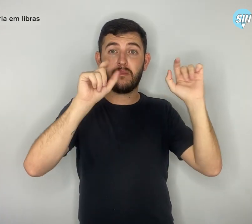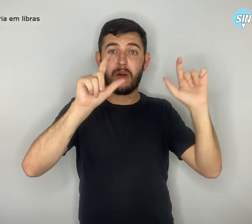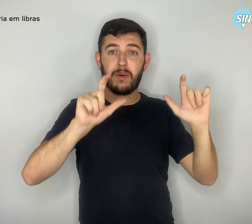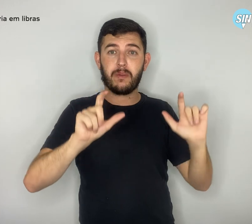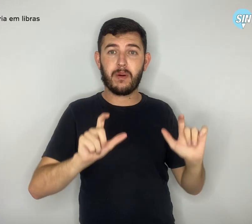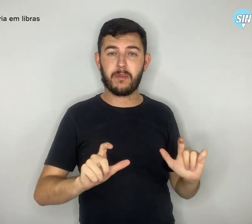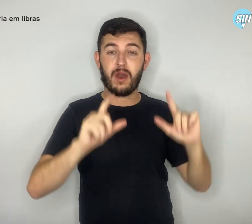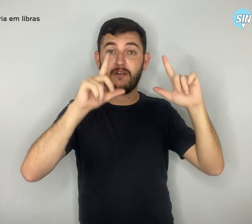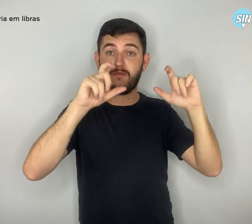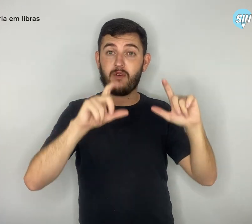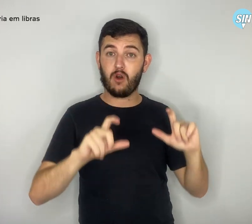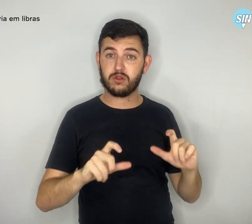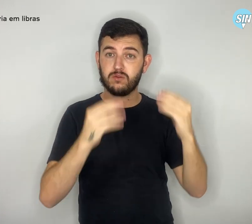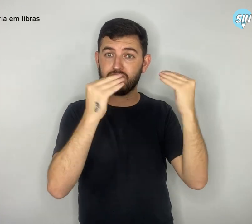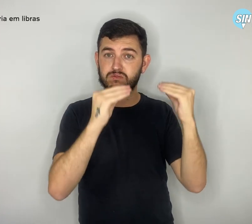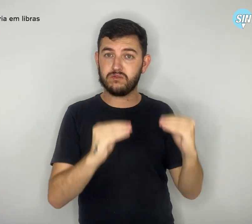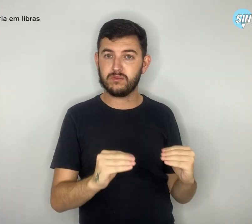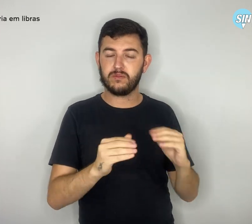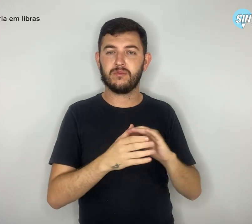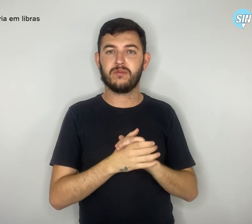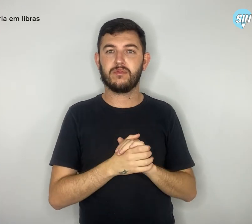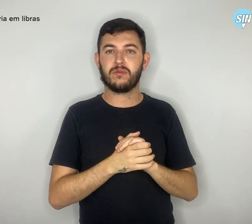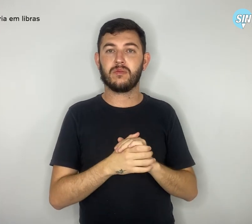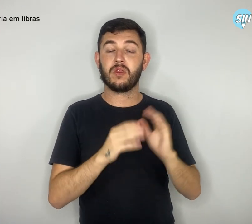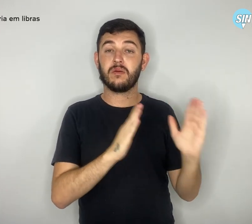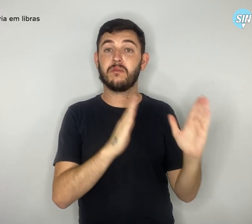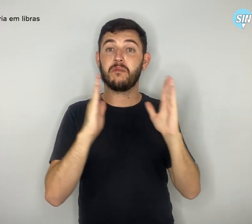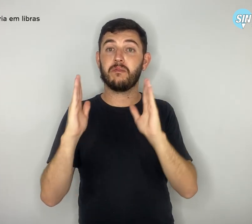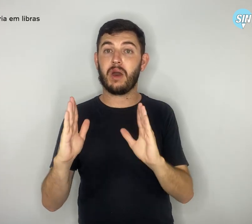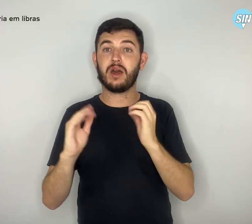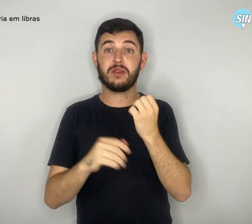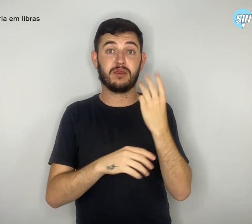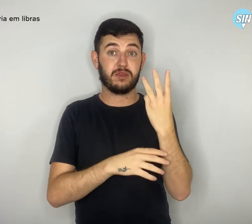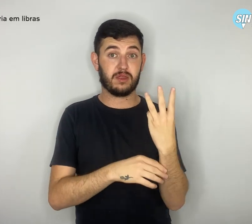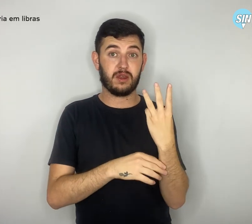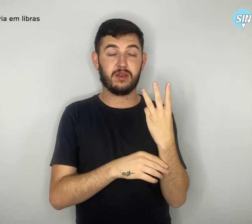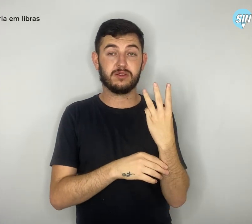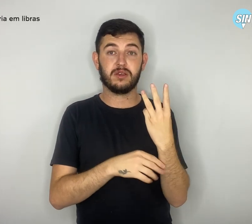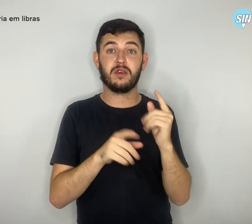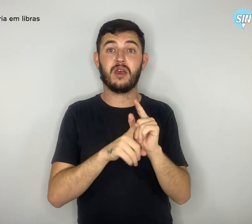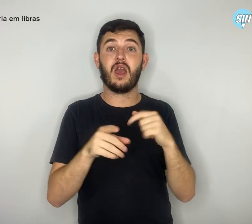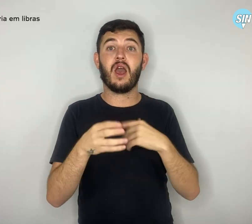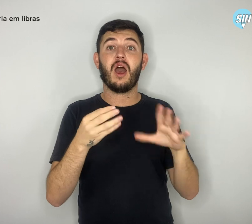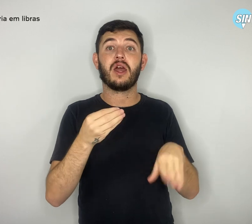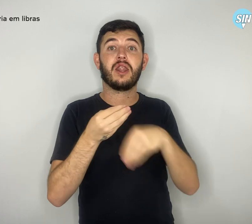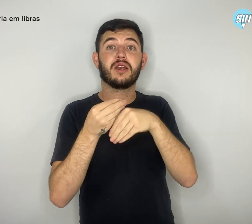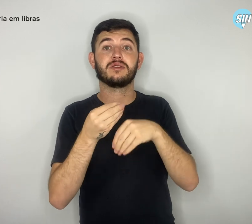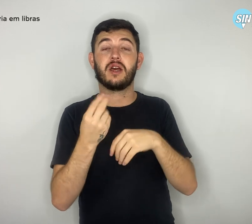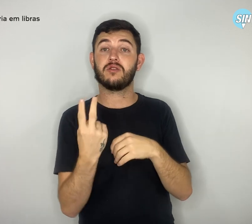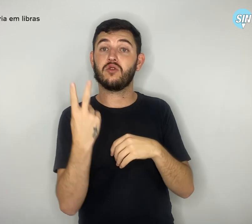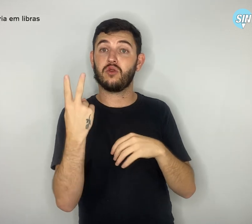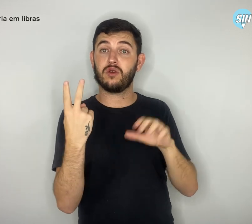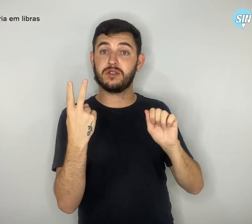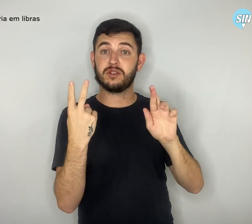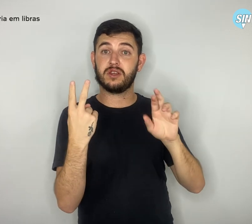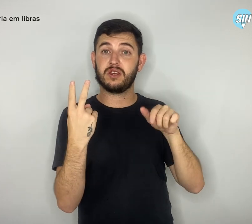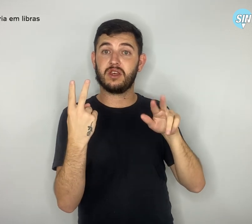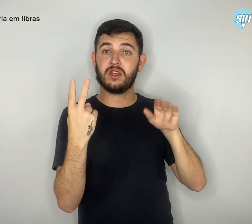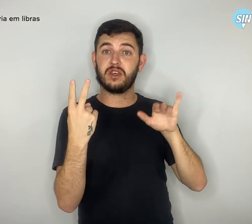Poderão ser anexados, portanto, apenas dois arquivos ao formulário. 3.